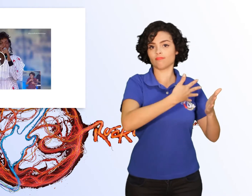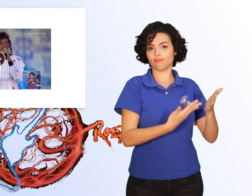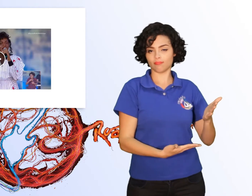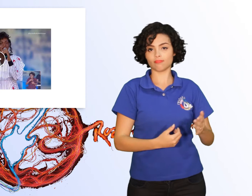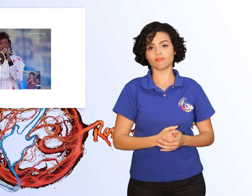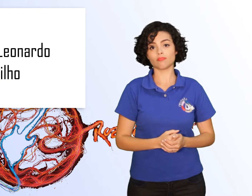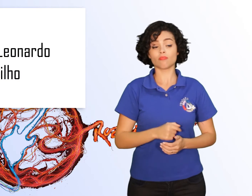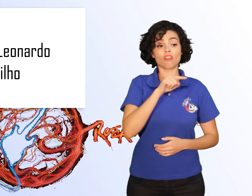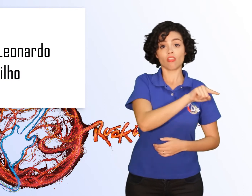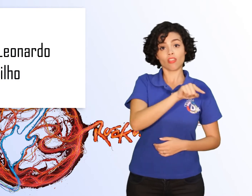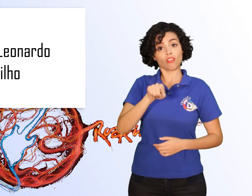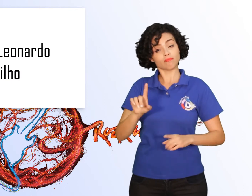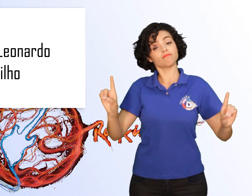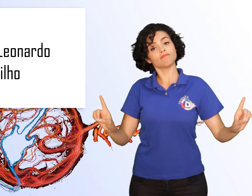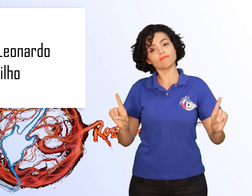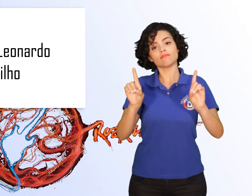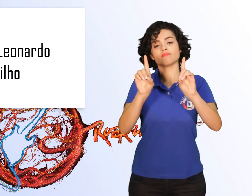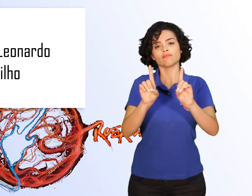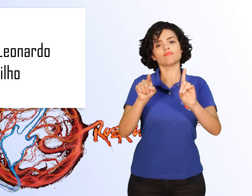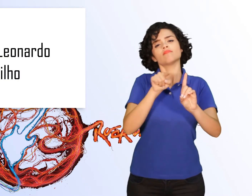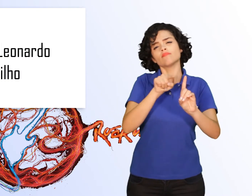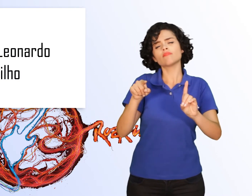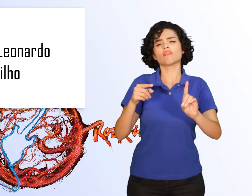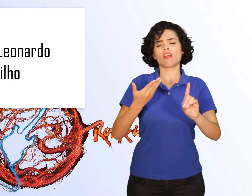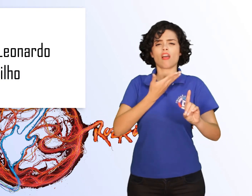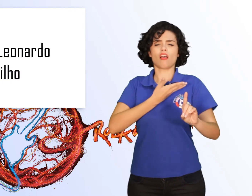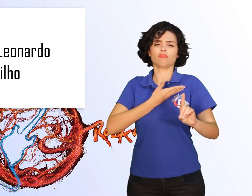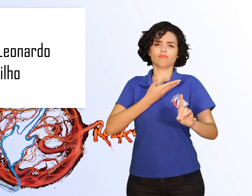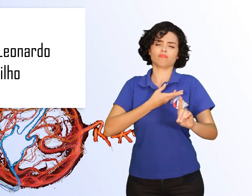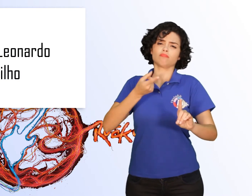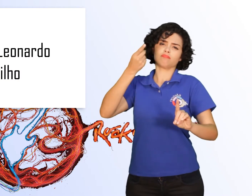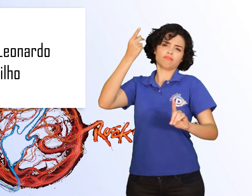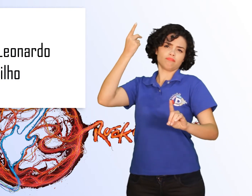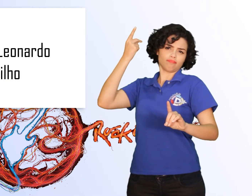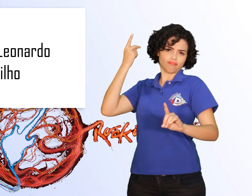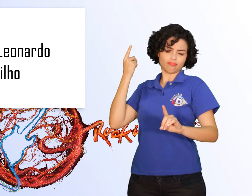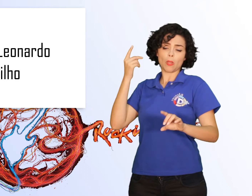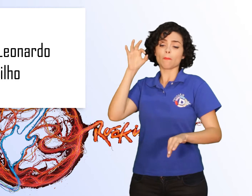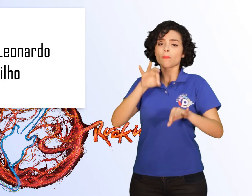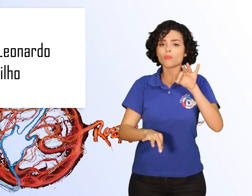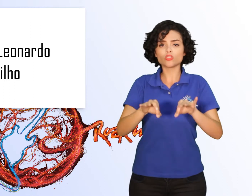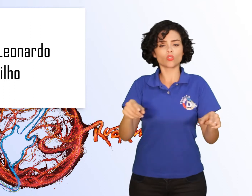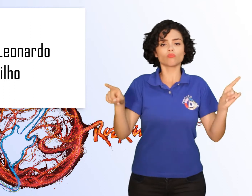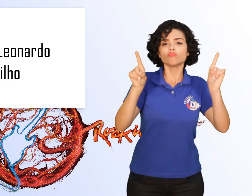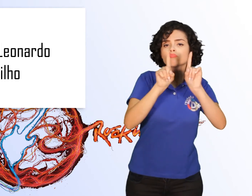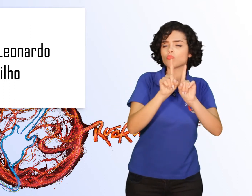Lineker e Leonardo Castilho são amigos muito antes do projeto de se reunirem no